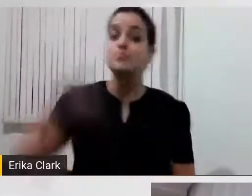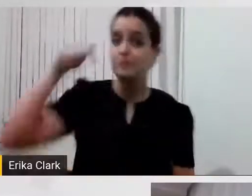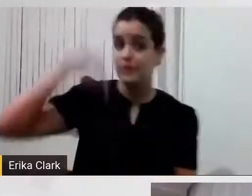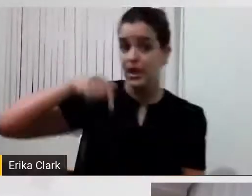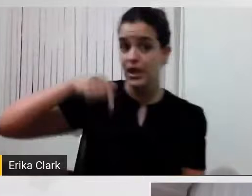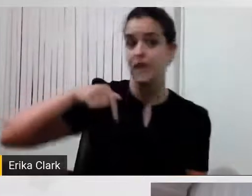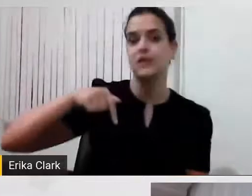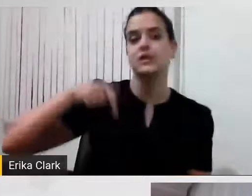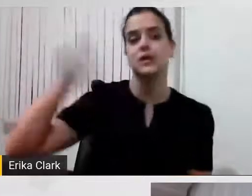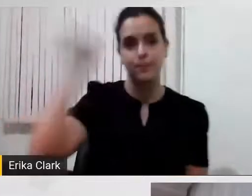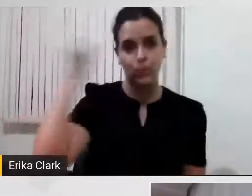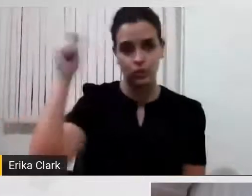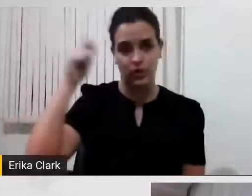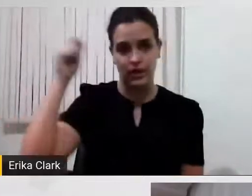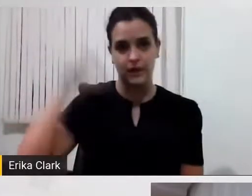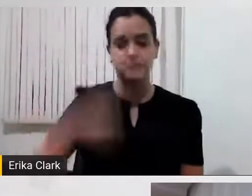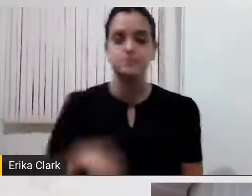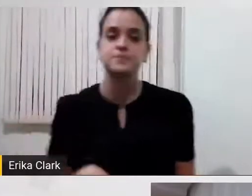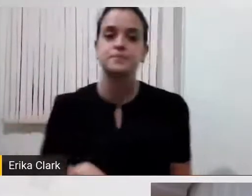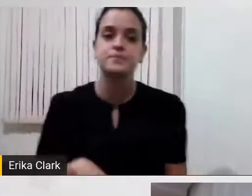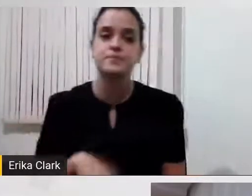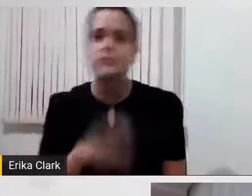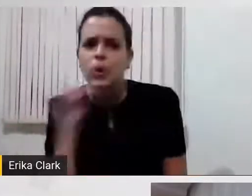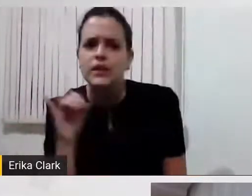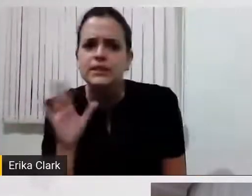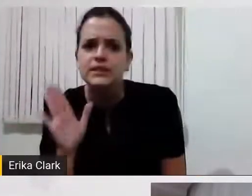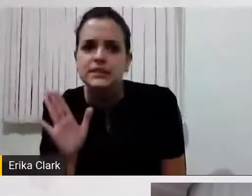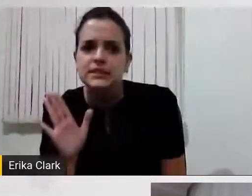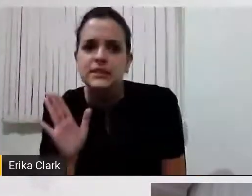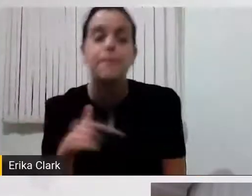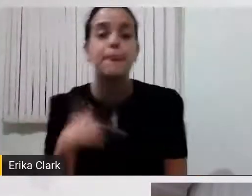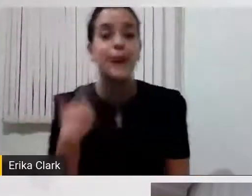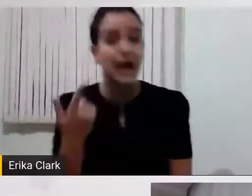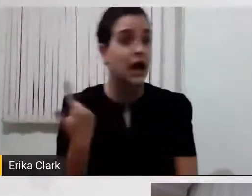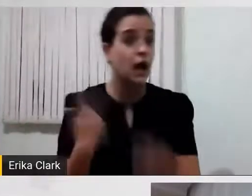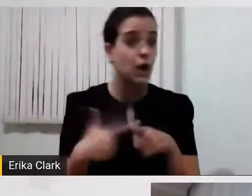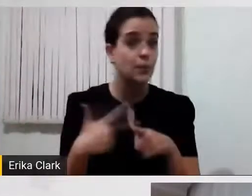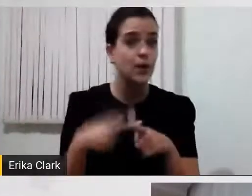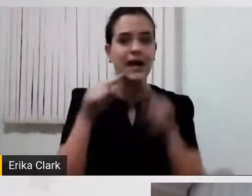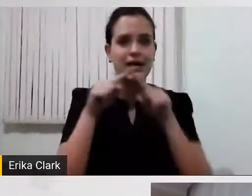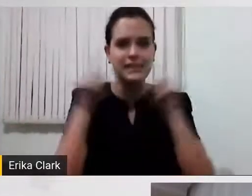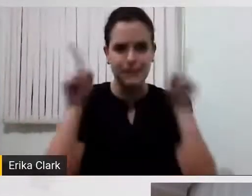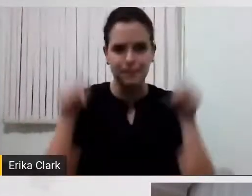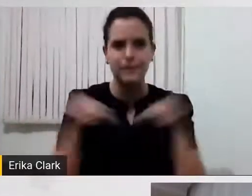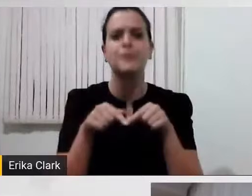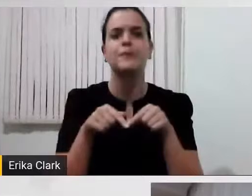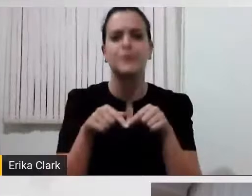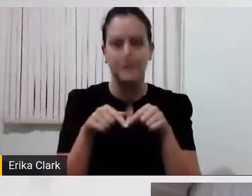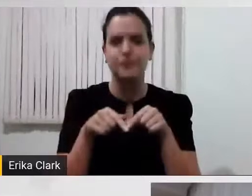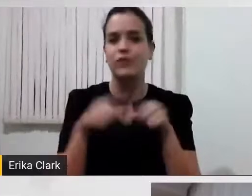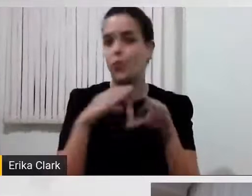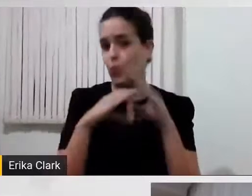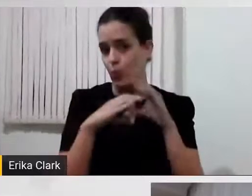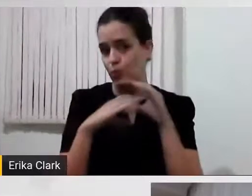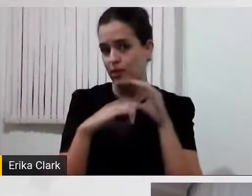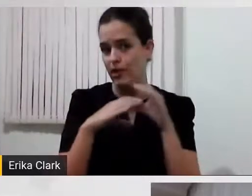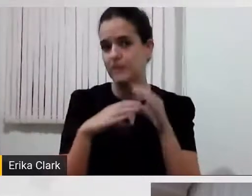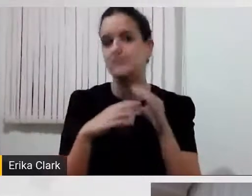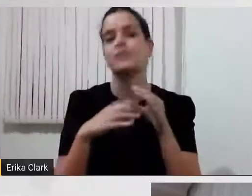gente... Oi. Não, porque essa parte de comunicação também estava pensando, é claro que o ideal é sempre